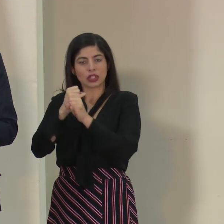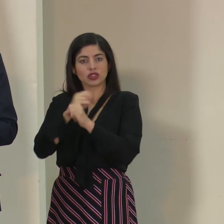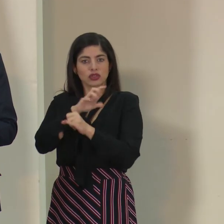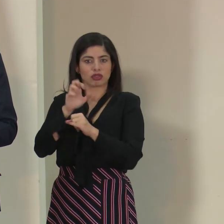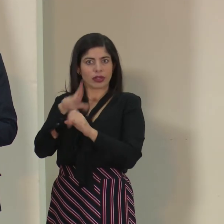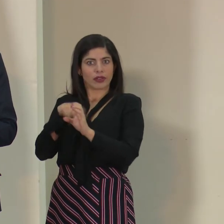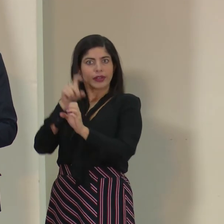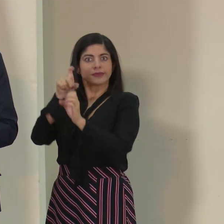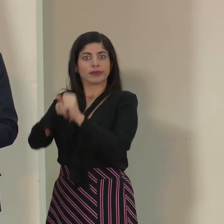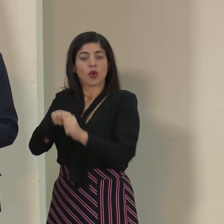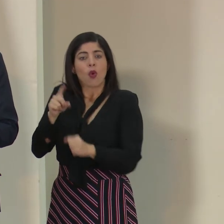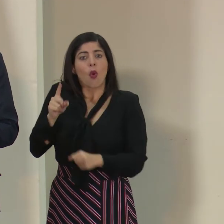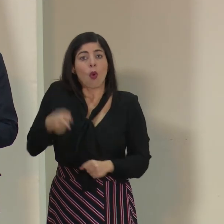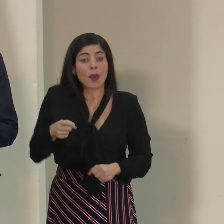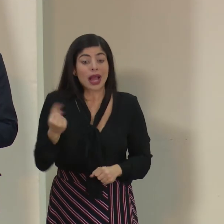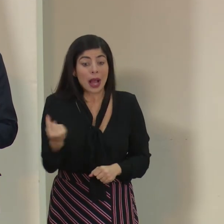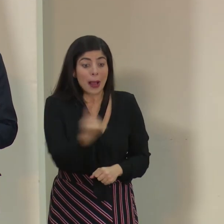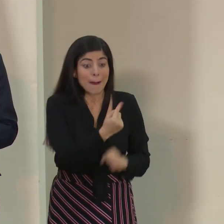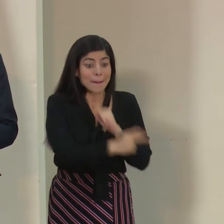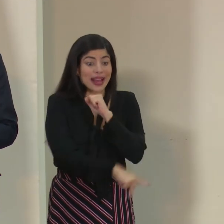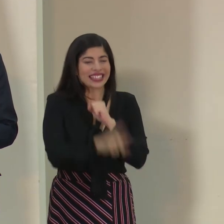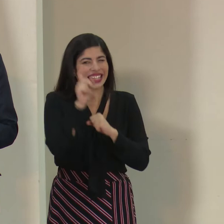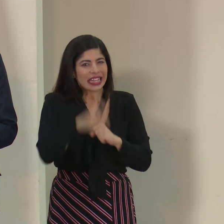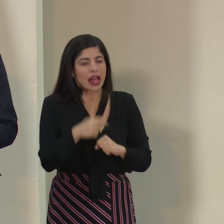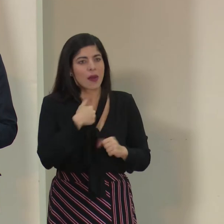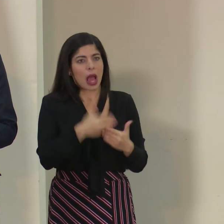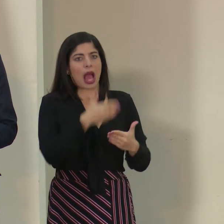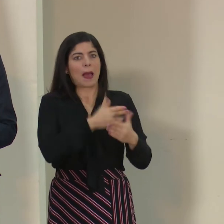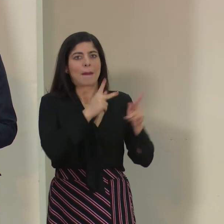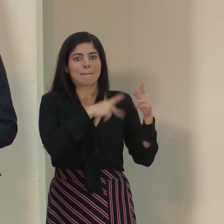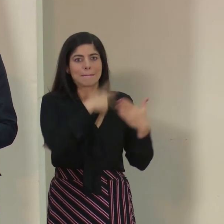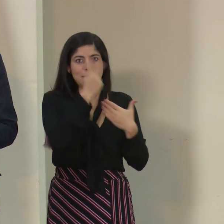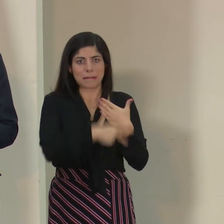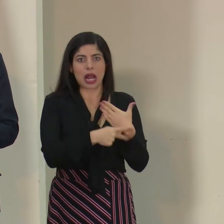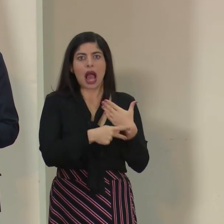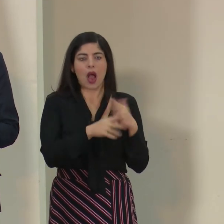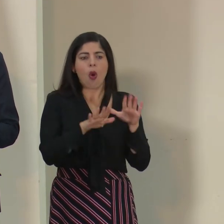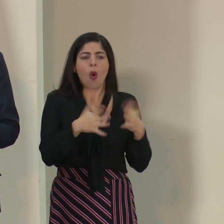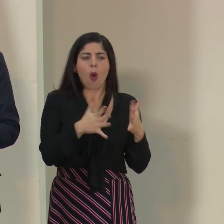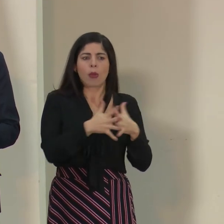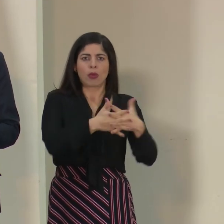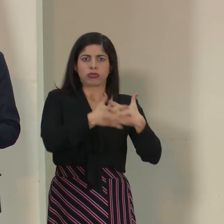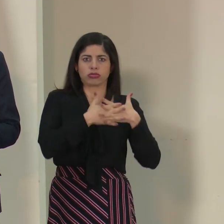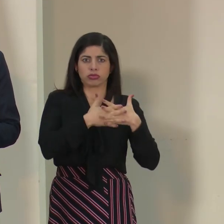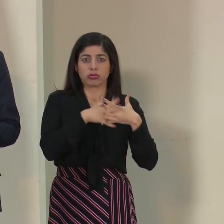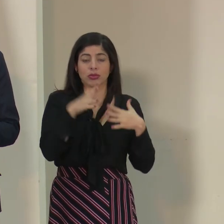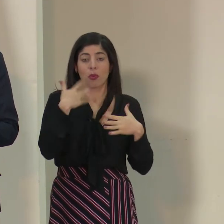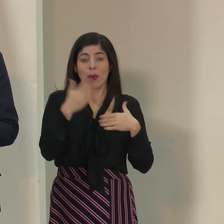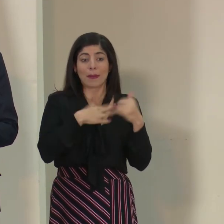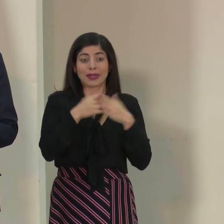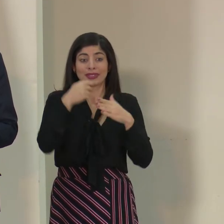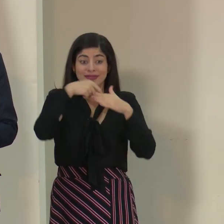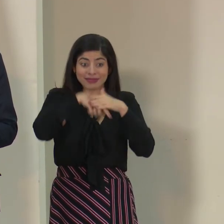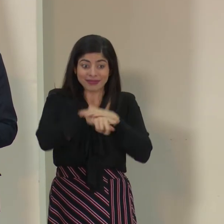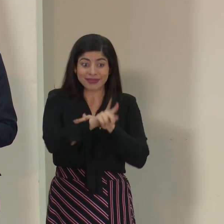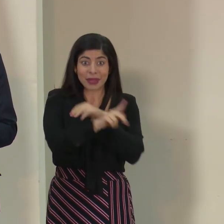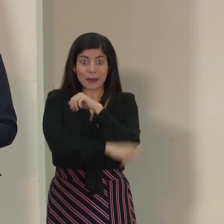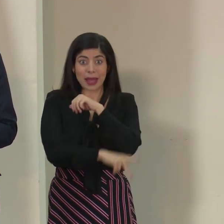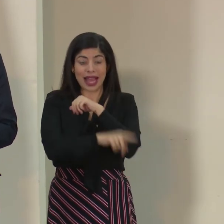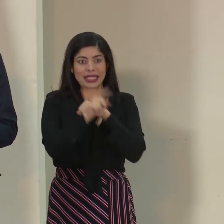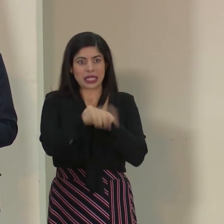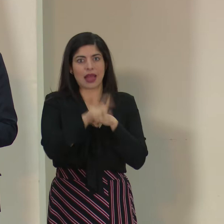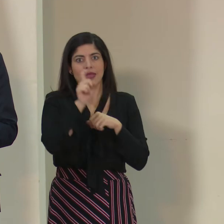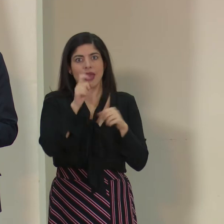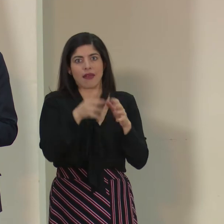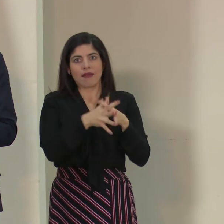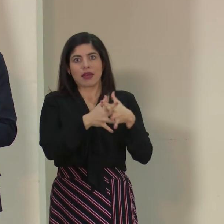a tener planes de contingencia en todos los puntos de entrada del país, incluso que son planes